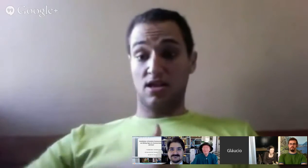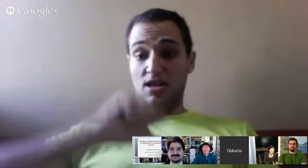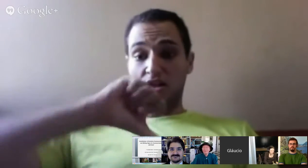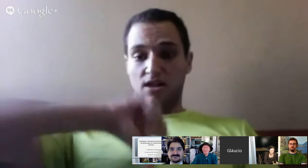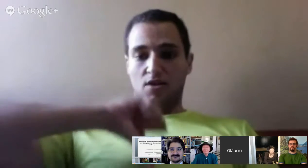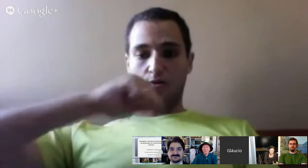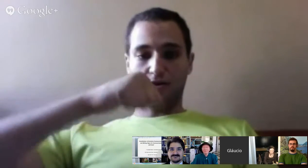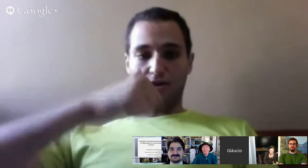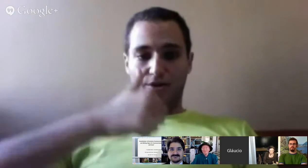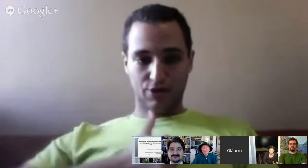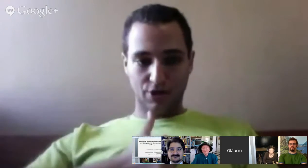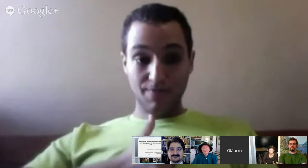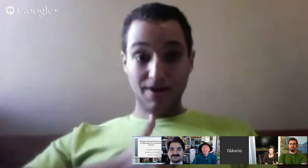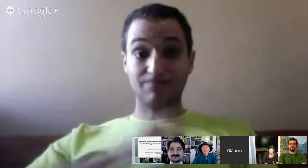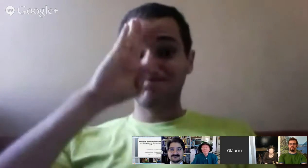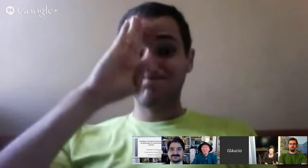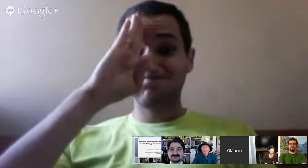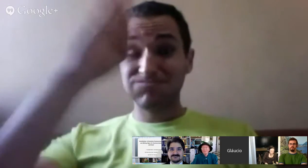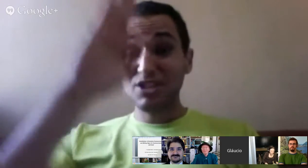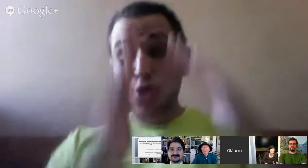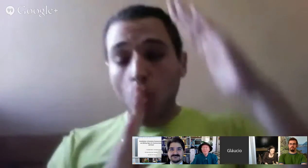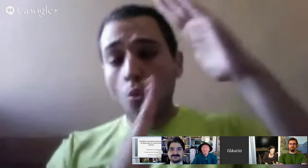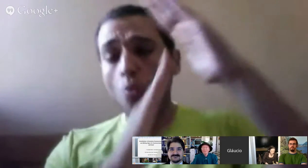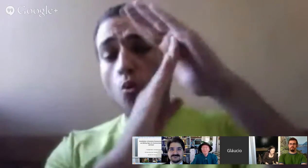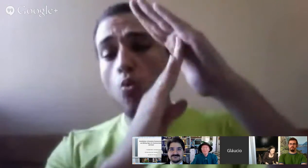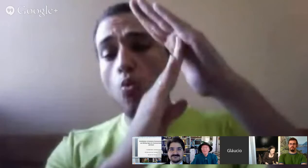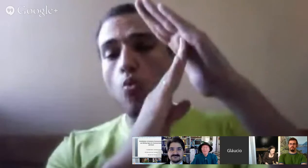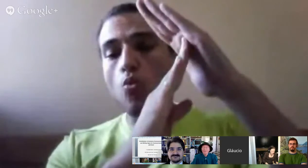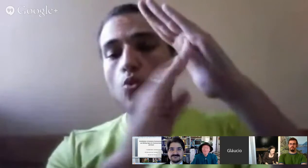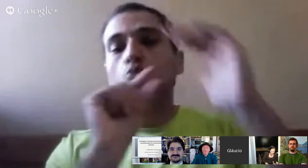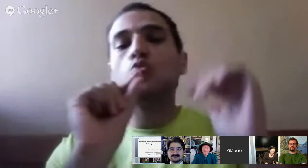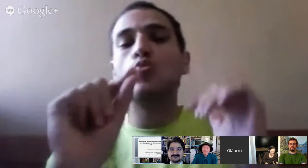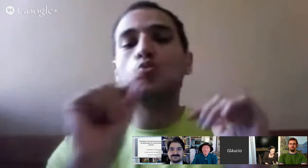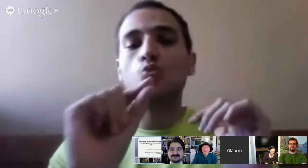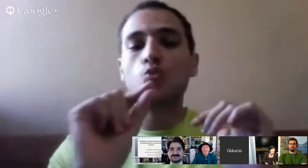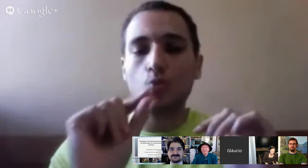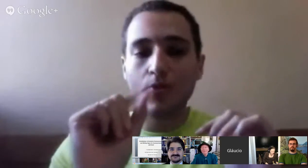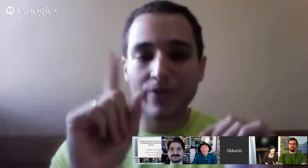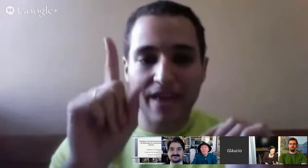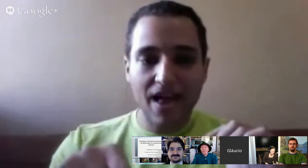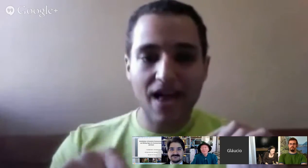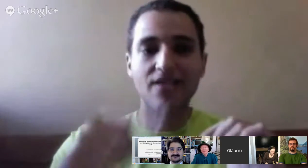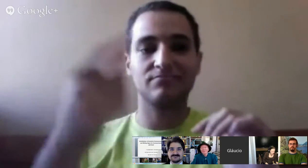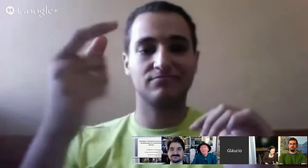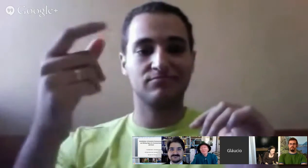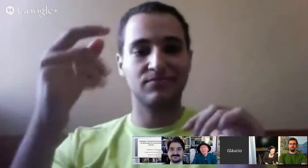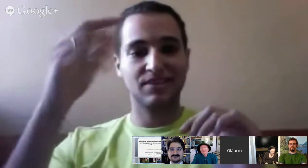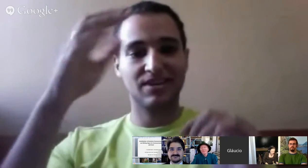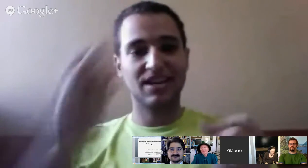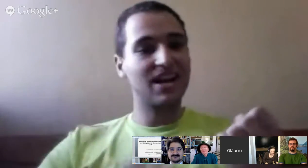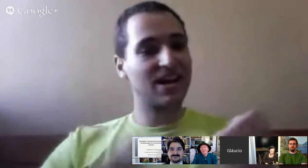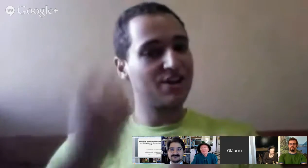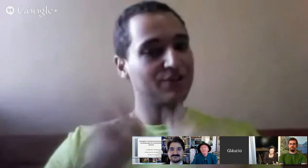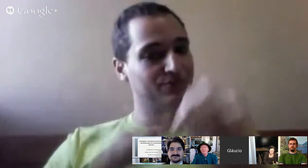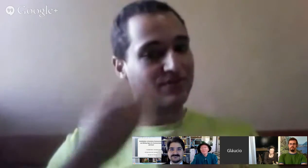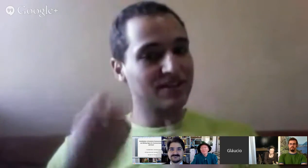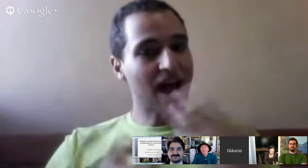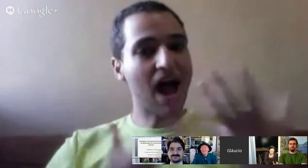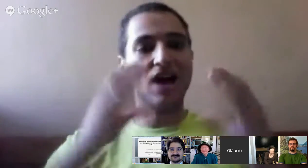que envolve questões de segurança do corpo, entre outros recursos. E mais acima temos a